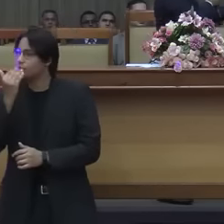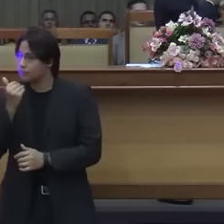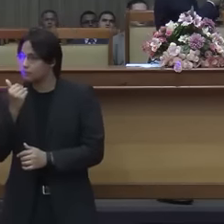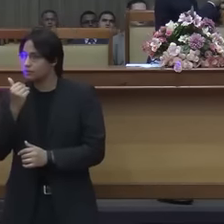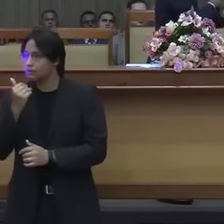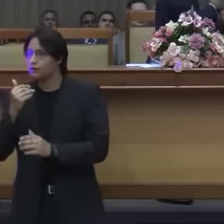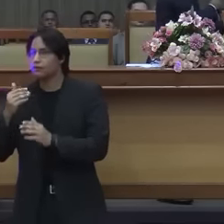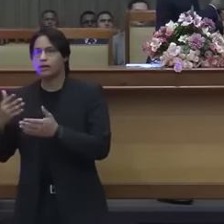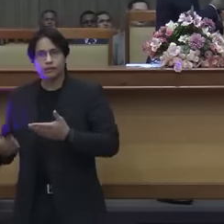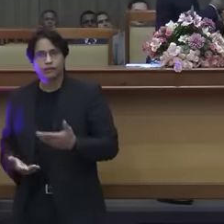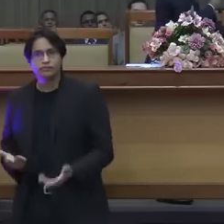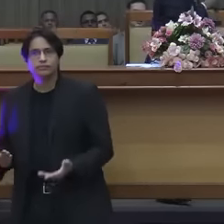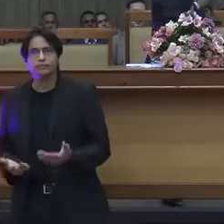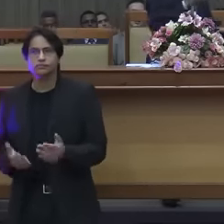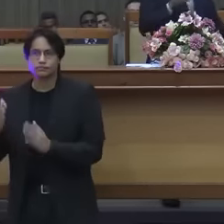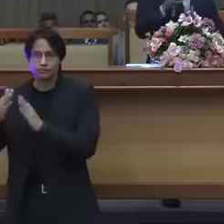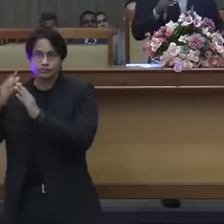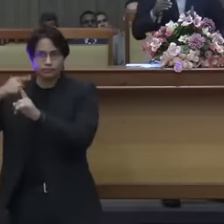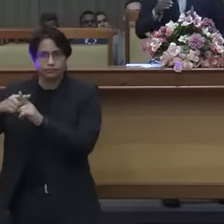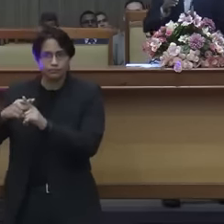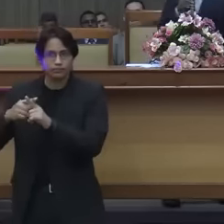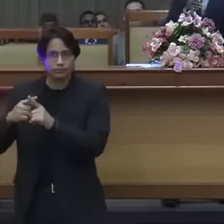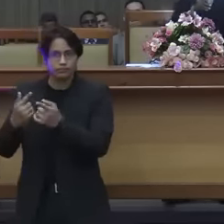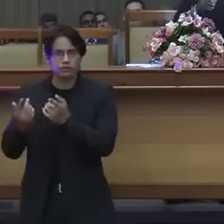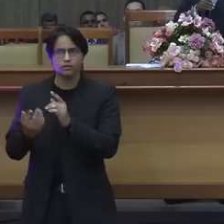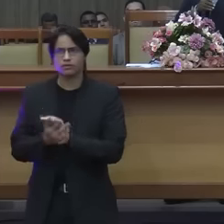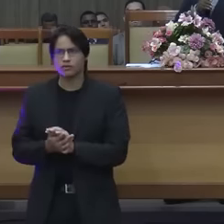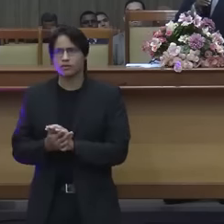ele não pode colher o quê? O material.